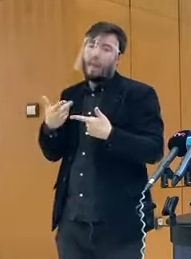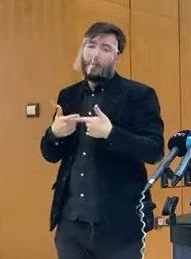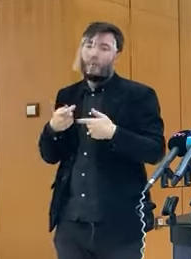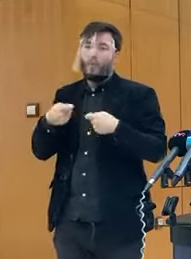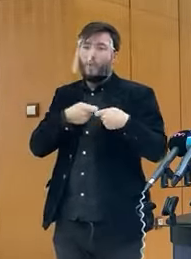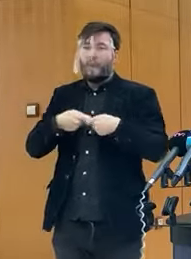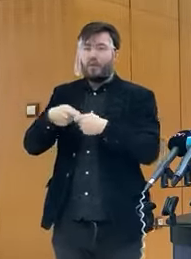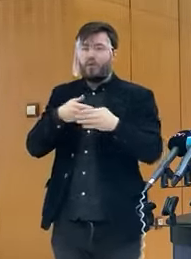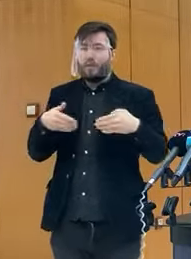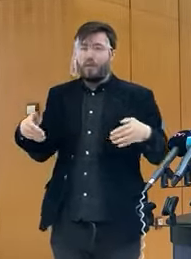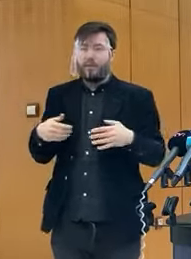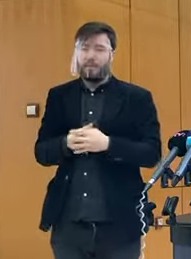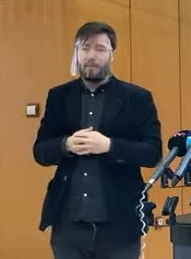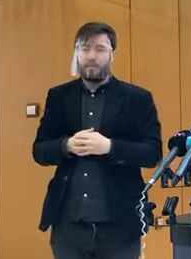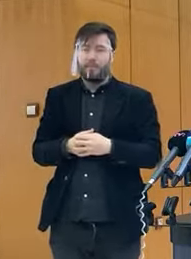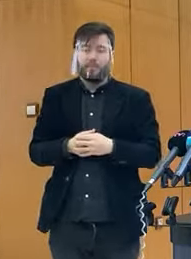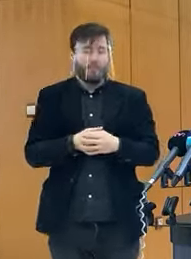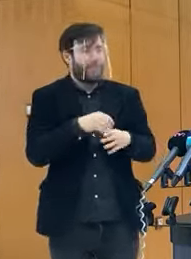rady.